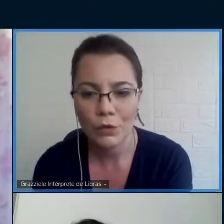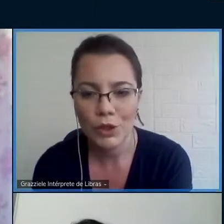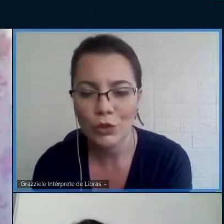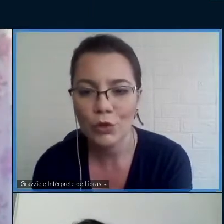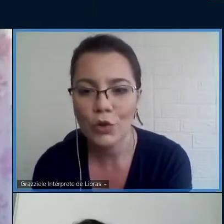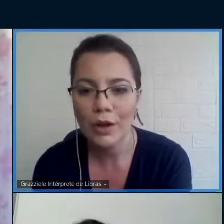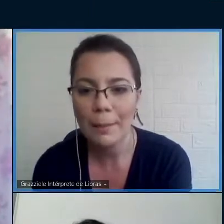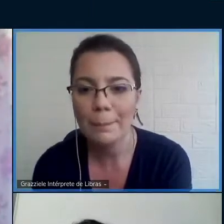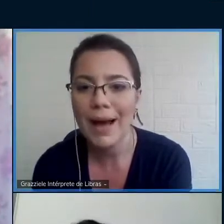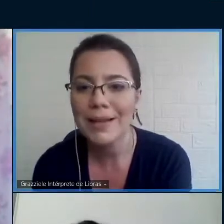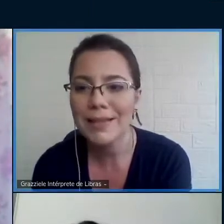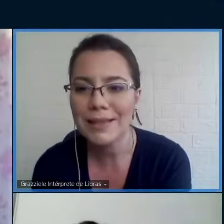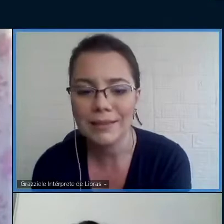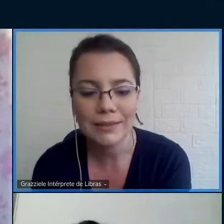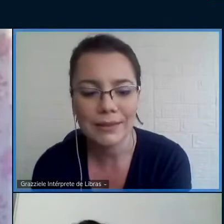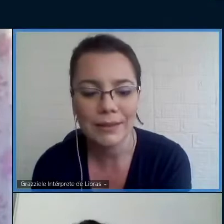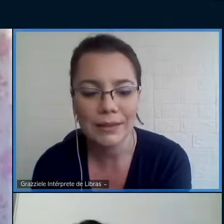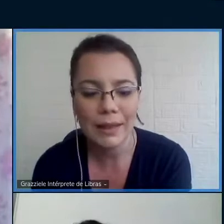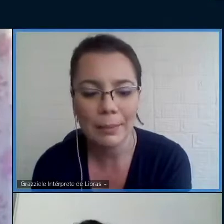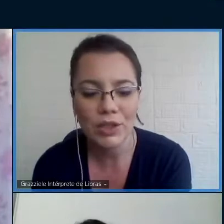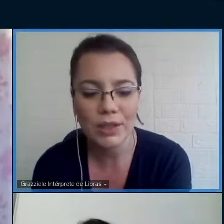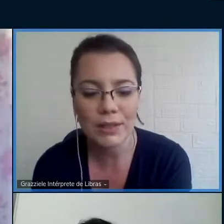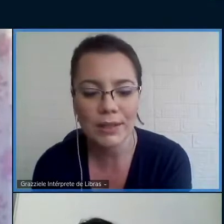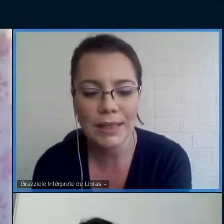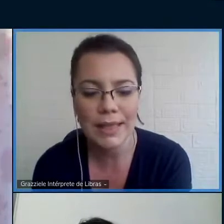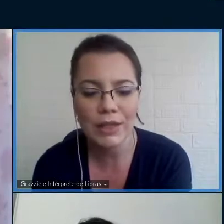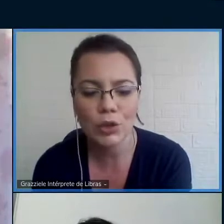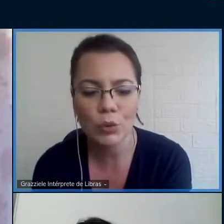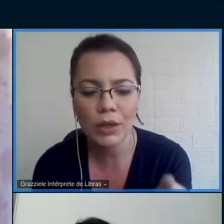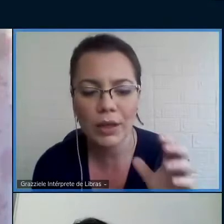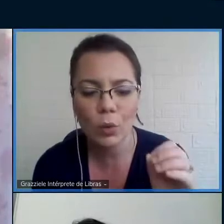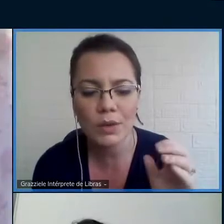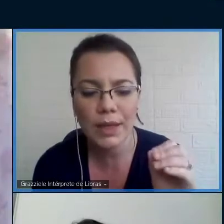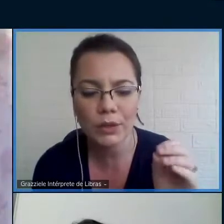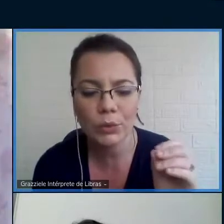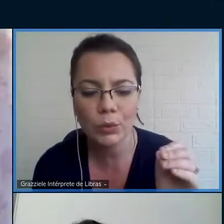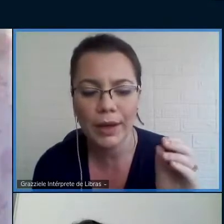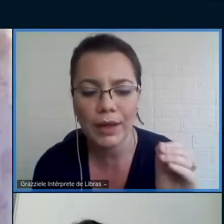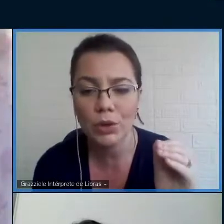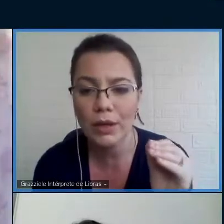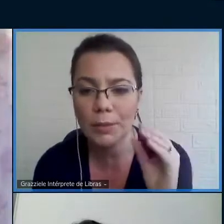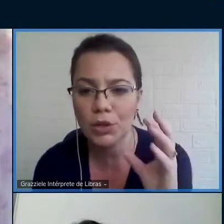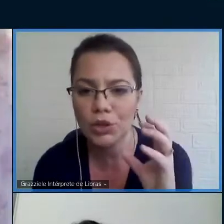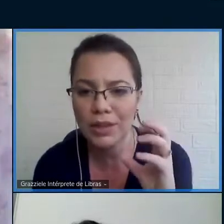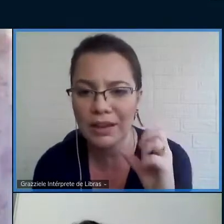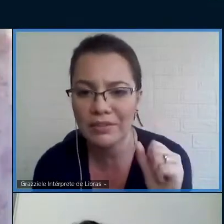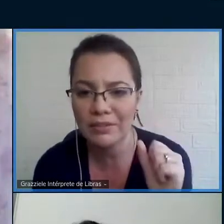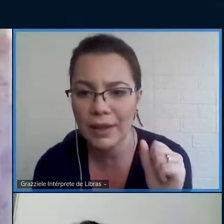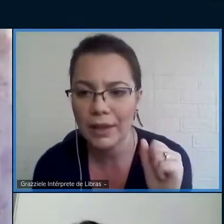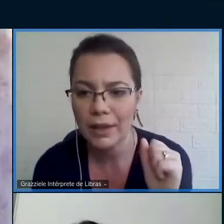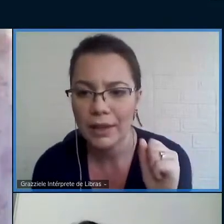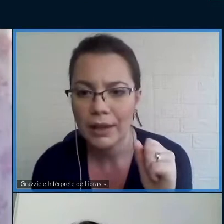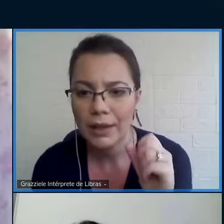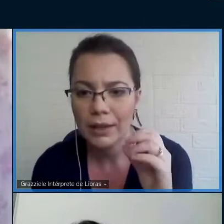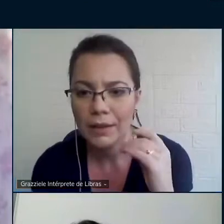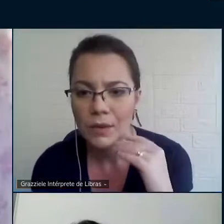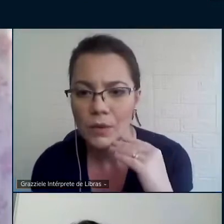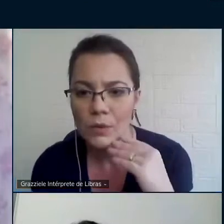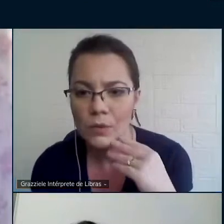Você colocou lá, pasta, na página 137, que conceito relacionado você pode descrever?